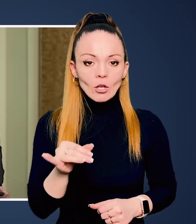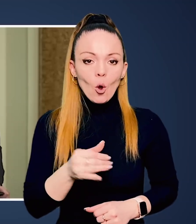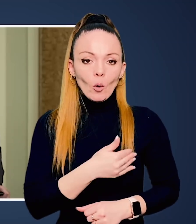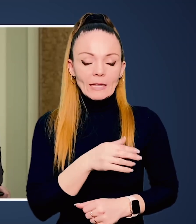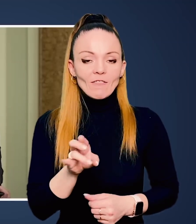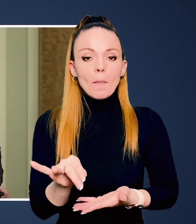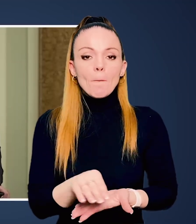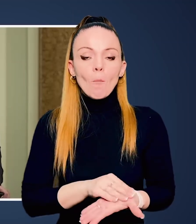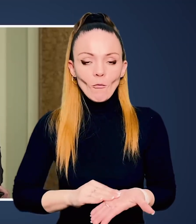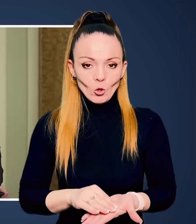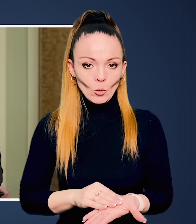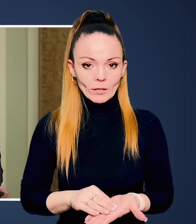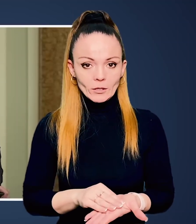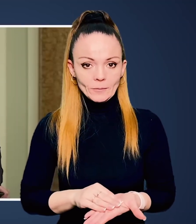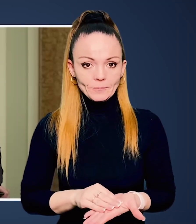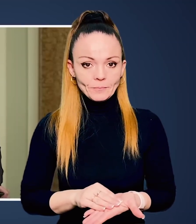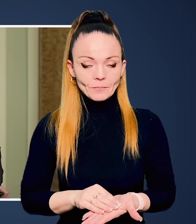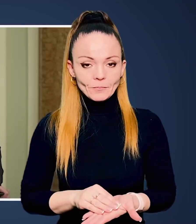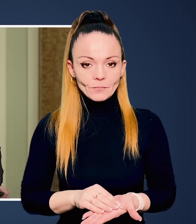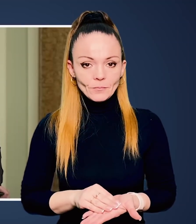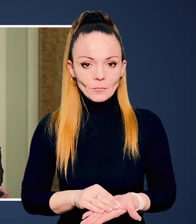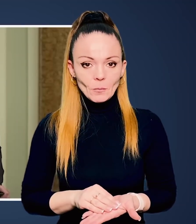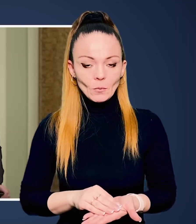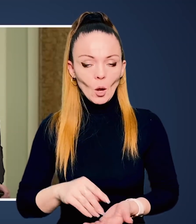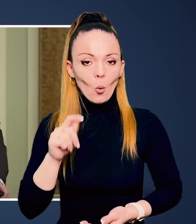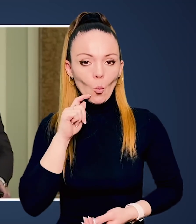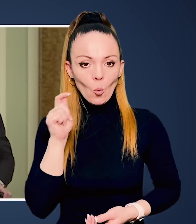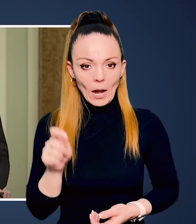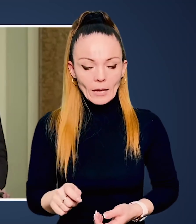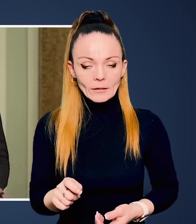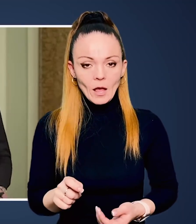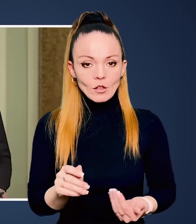ролі. Я вже казав, був і хотів би повторити.